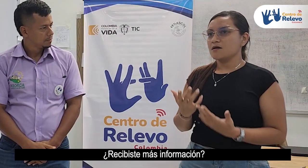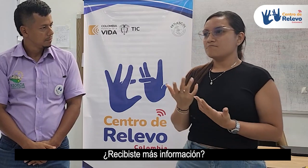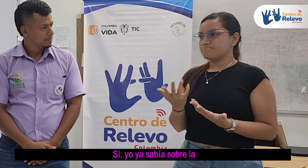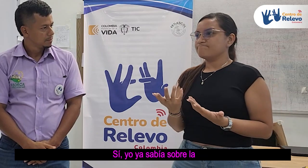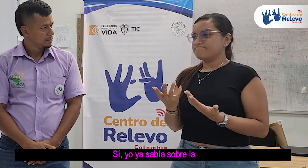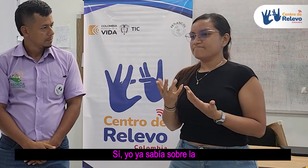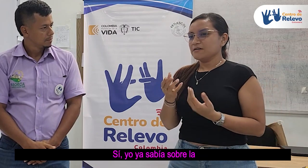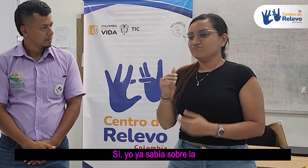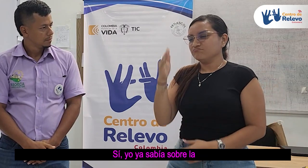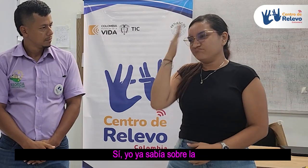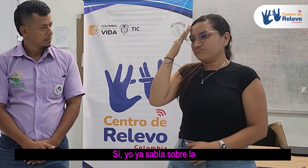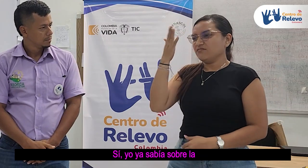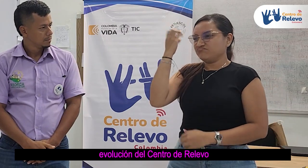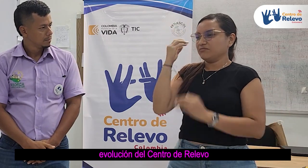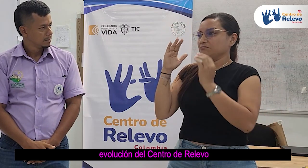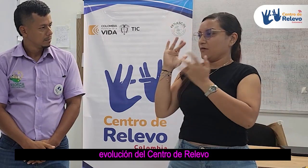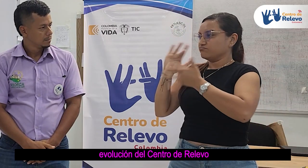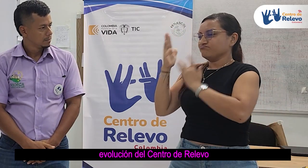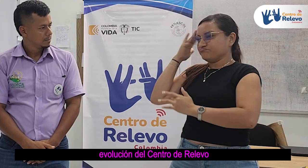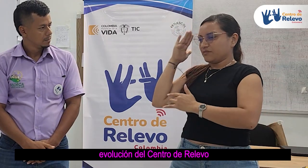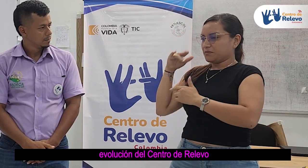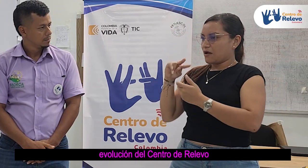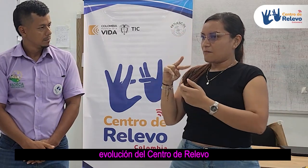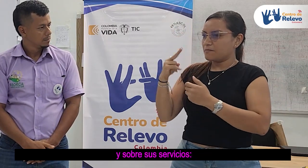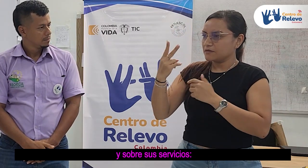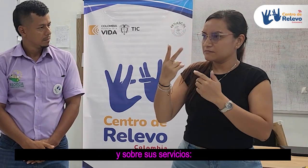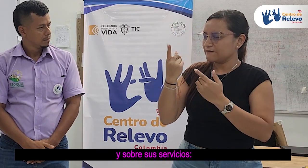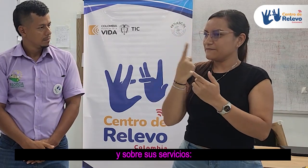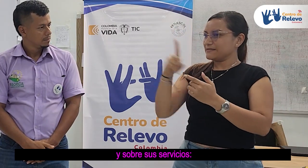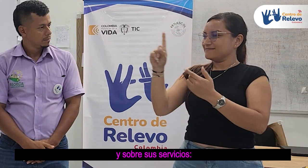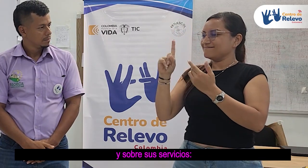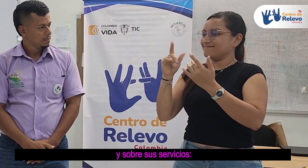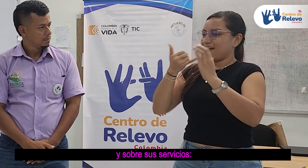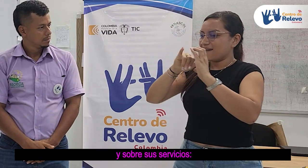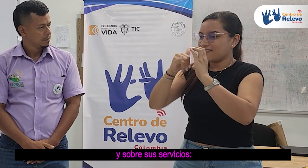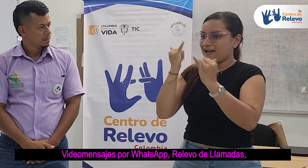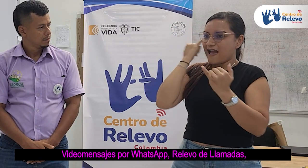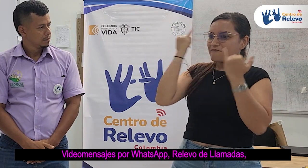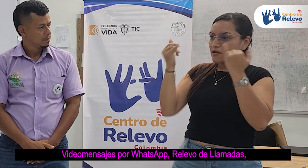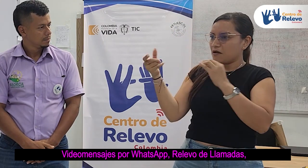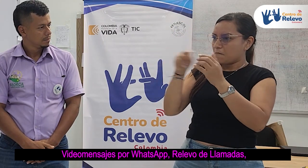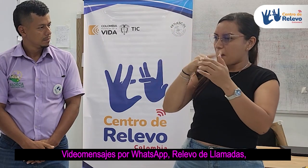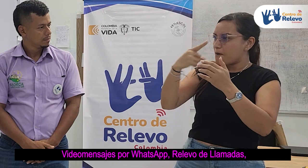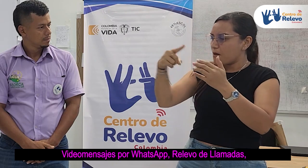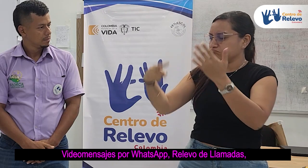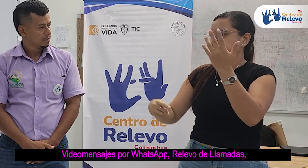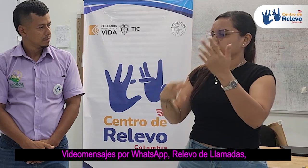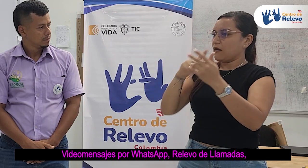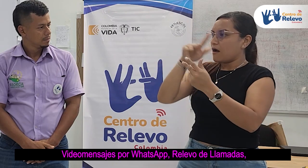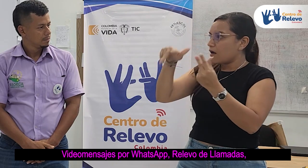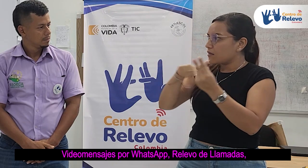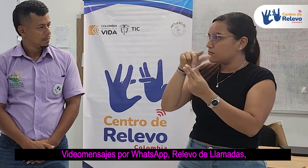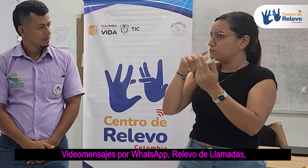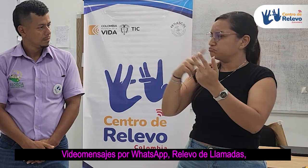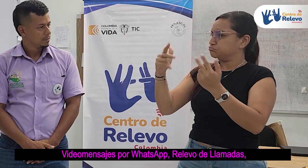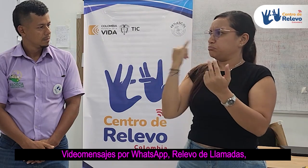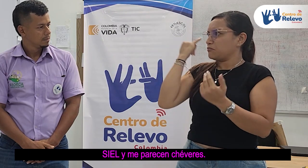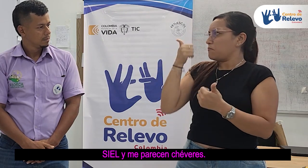Sí, yo ya sabía sobre la evolución del centro de relevo y sobre sus servicios. Pido mensajes por WhatsApp, relevo de llamadas, 100 y me